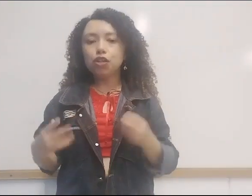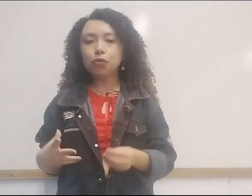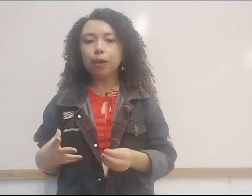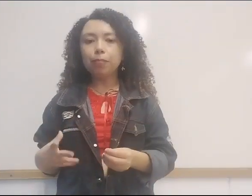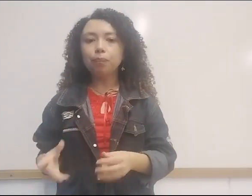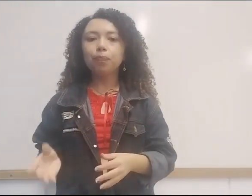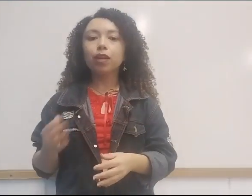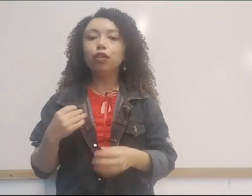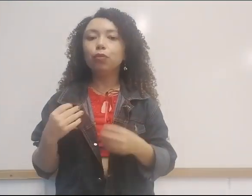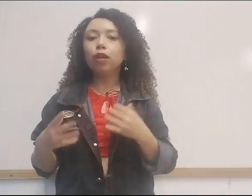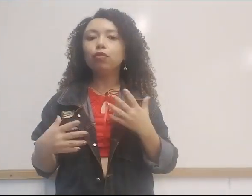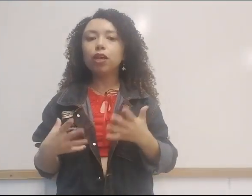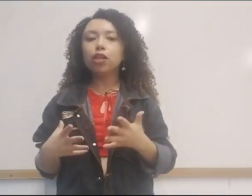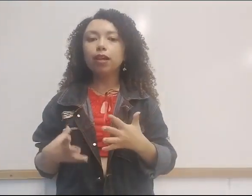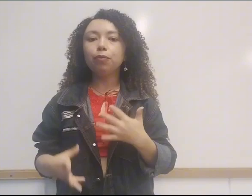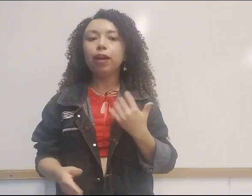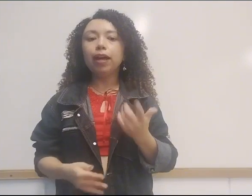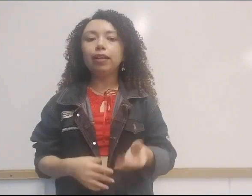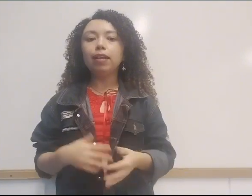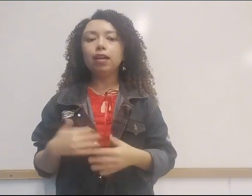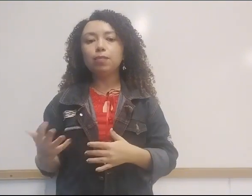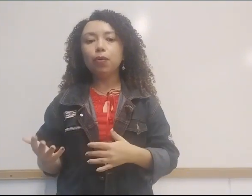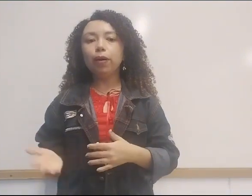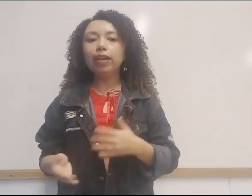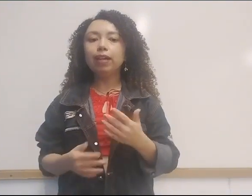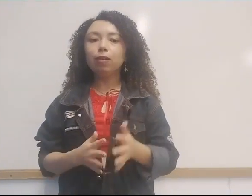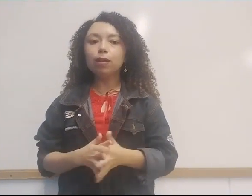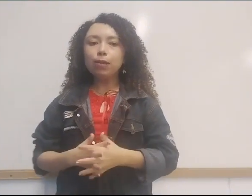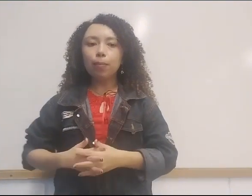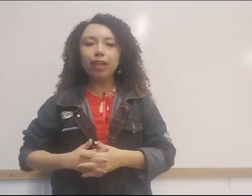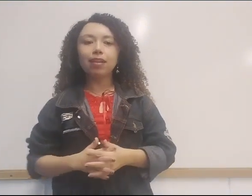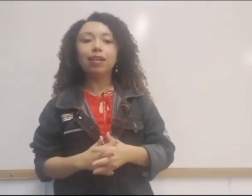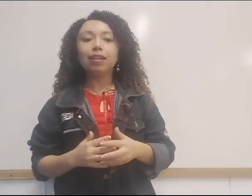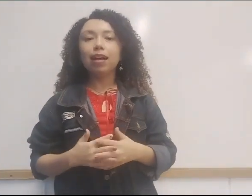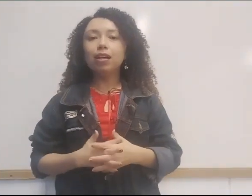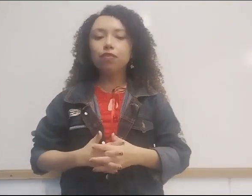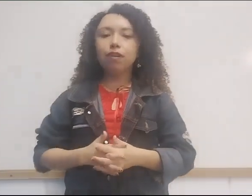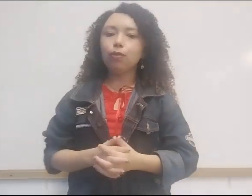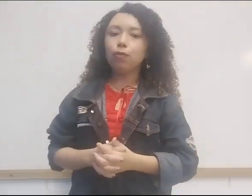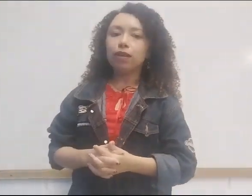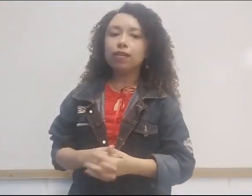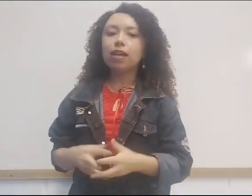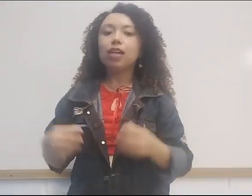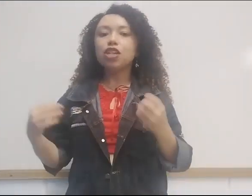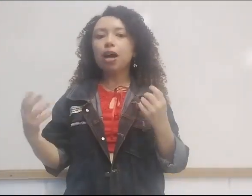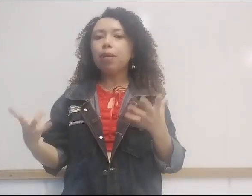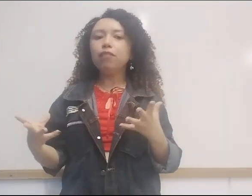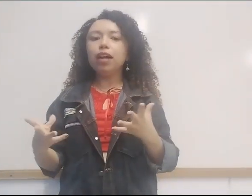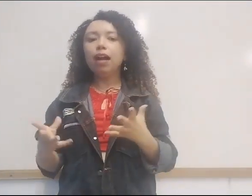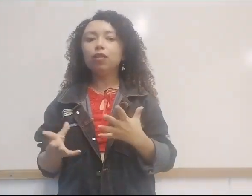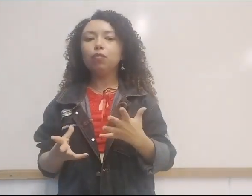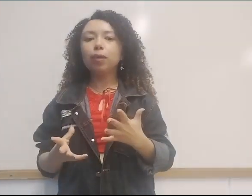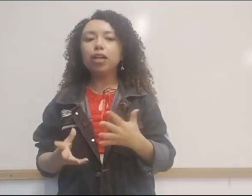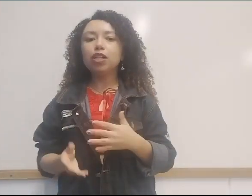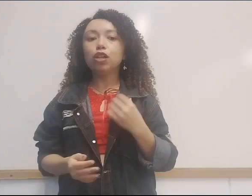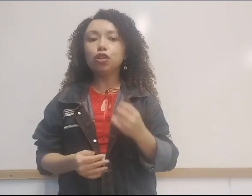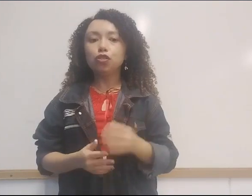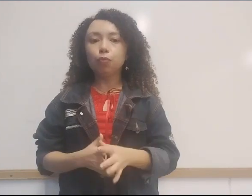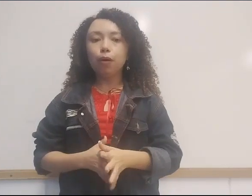isto é, durante o trajeto entre Lisboa e a então descoberta Terra de Veracruz. Já a breve carta do mestre João